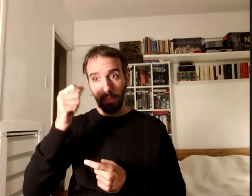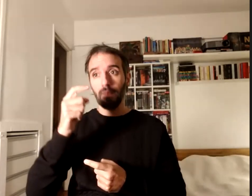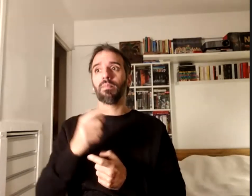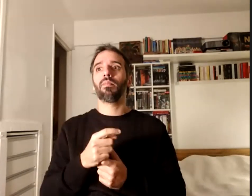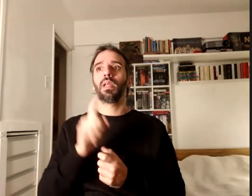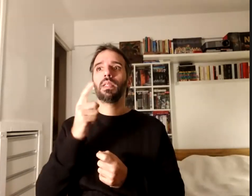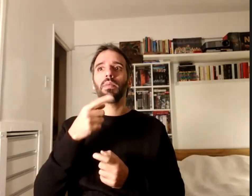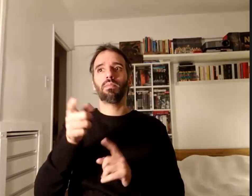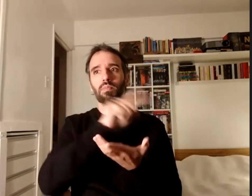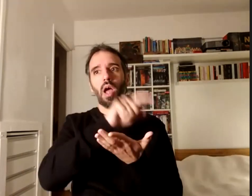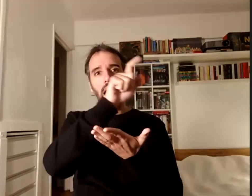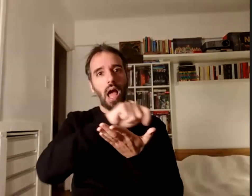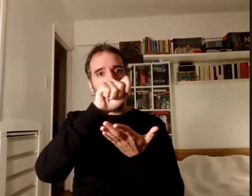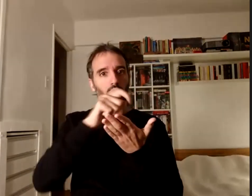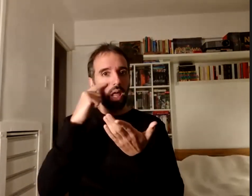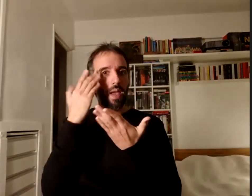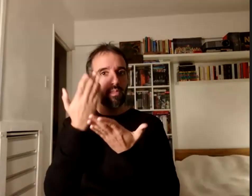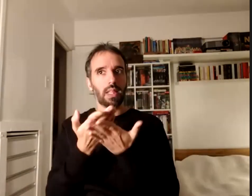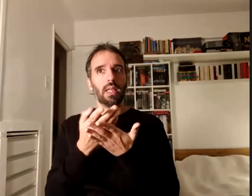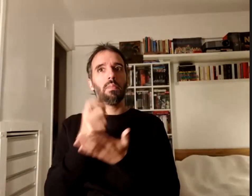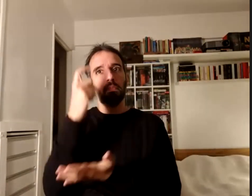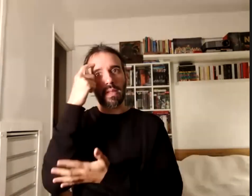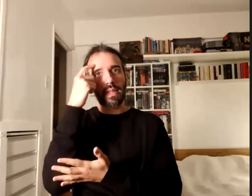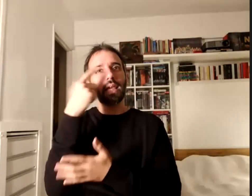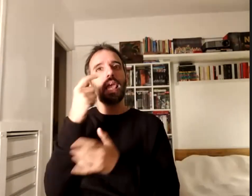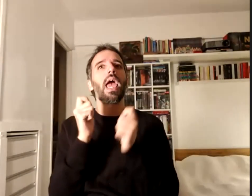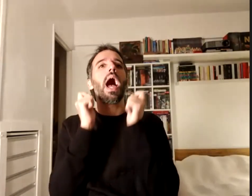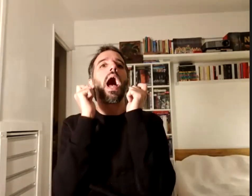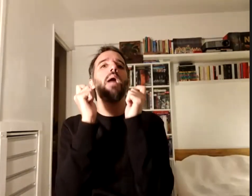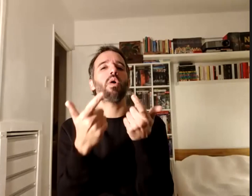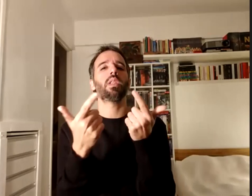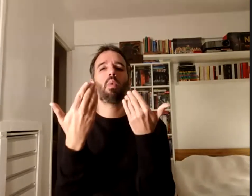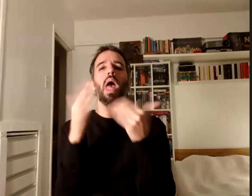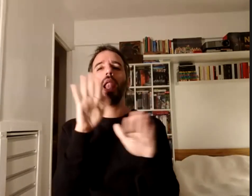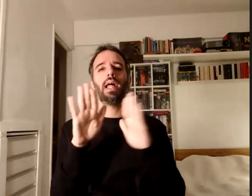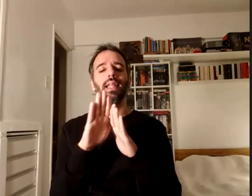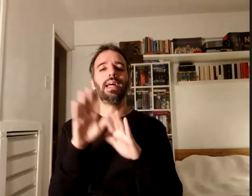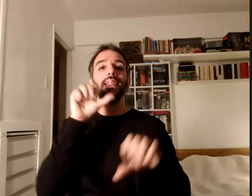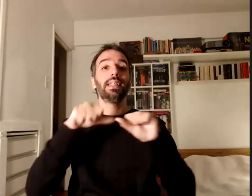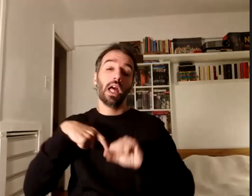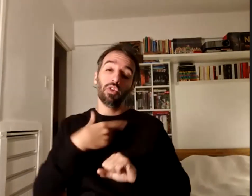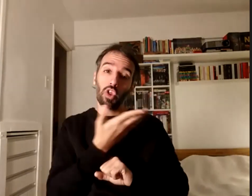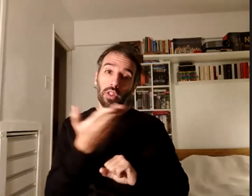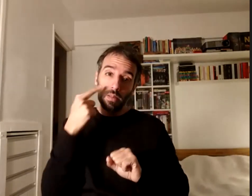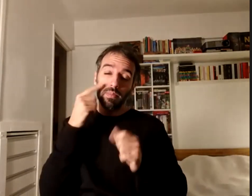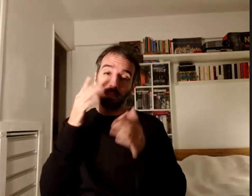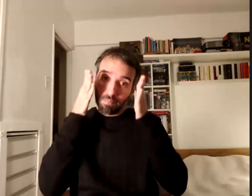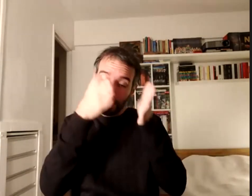y expositores es pensar qué aportes pueden realizar las ciencias sociales para abordar una realidad que es tangible